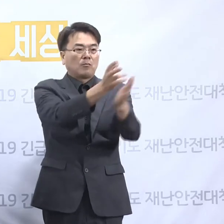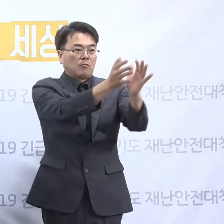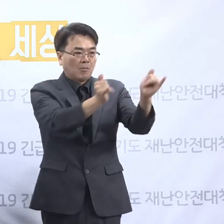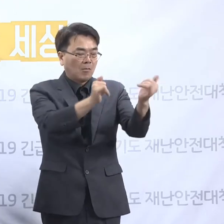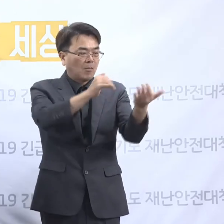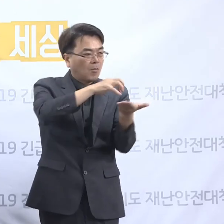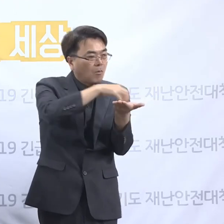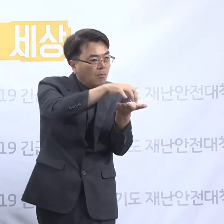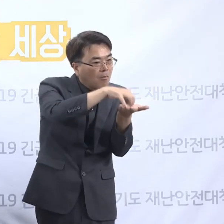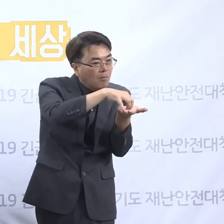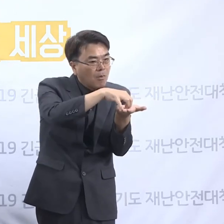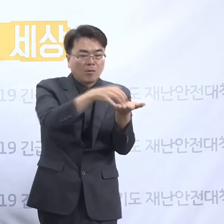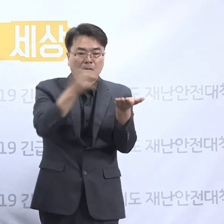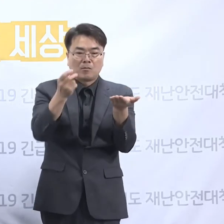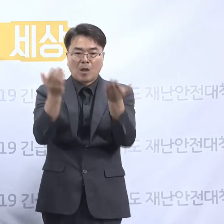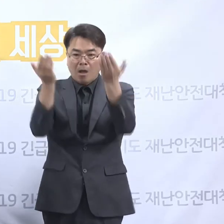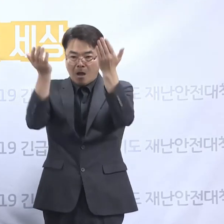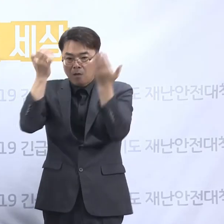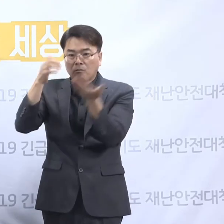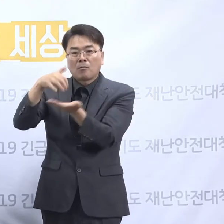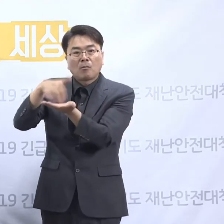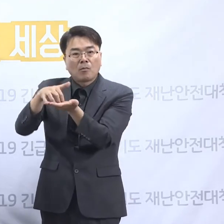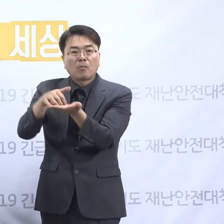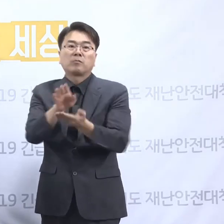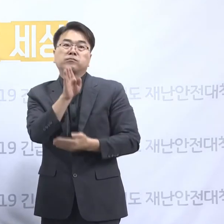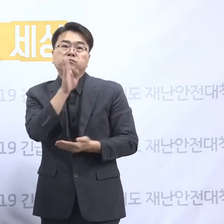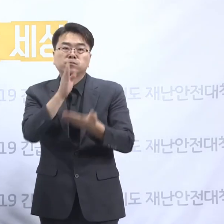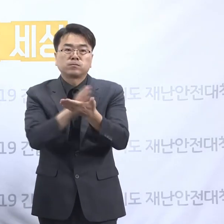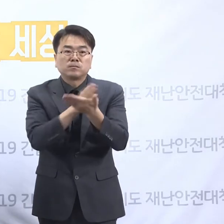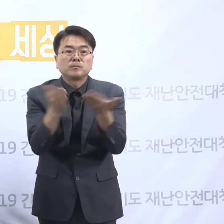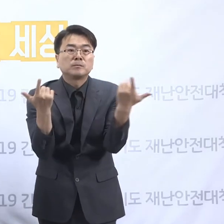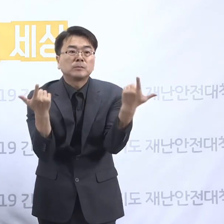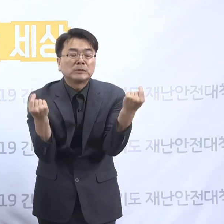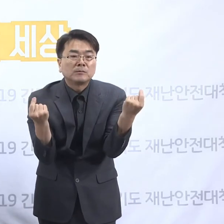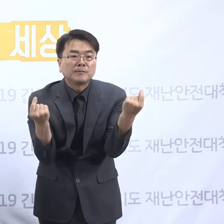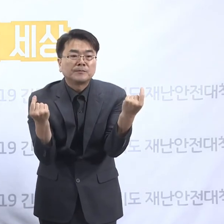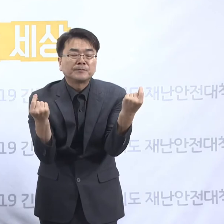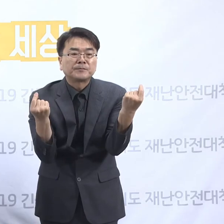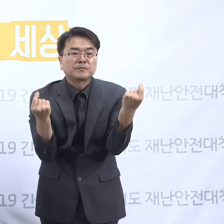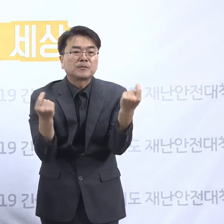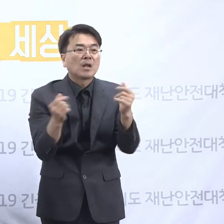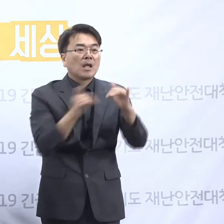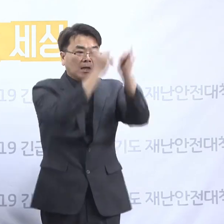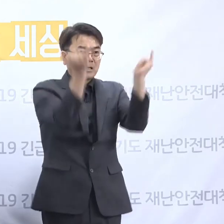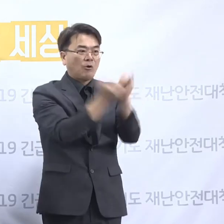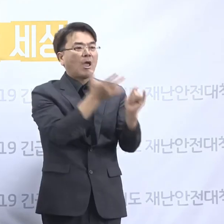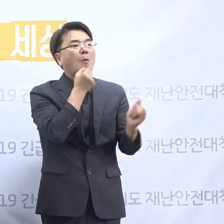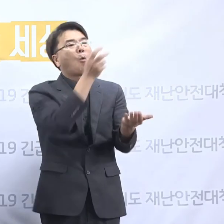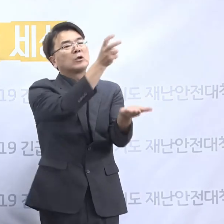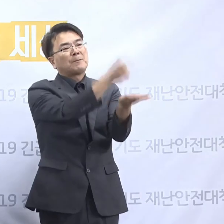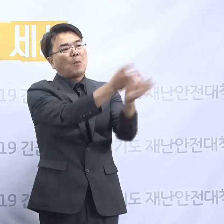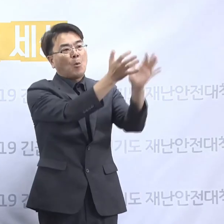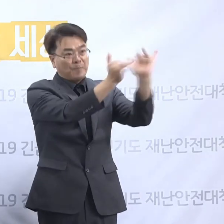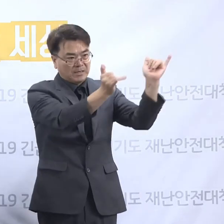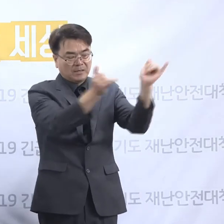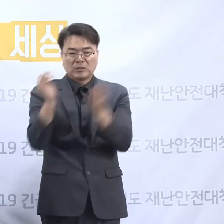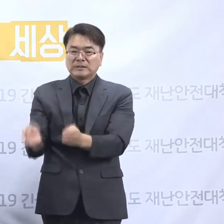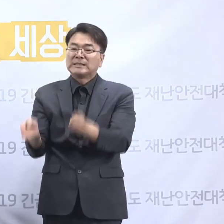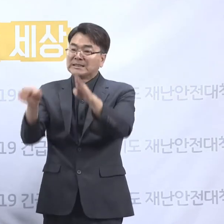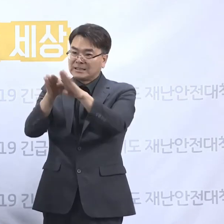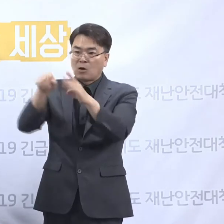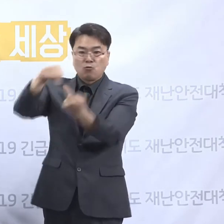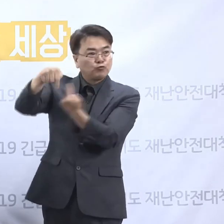또 학교의 회계가 구분되어야 하는 것이 원칙인 것처럼 사회복지법인에도 법인과 시설의